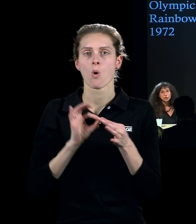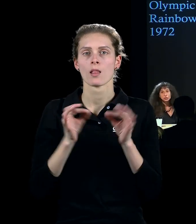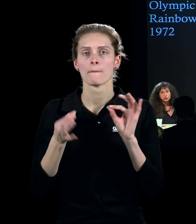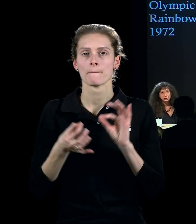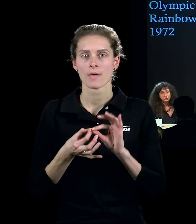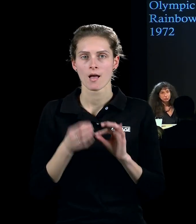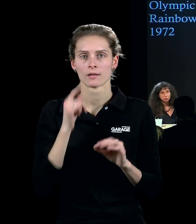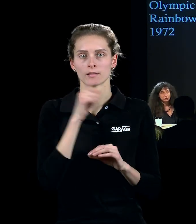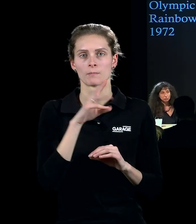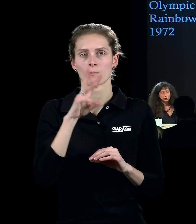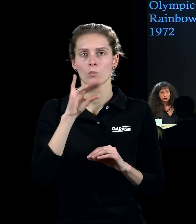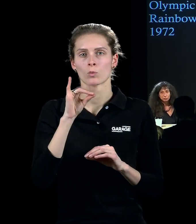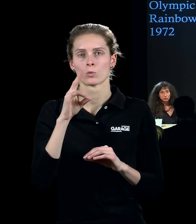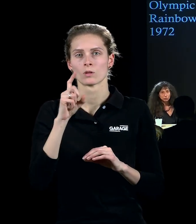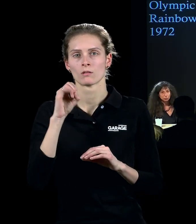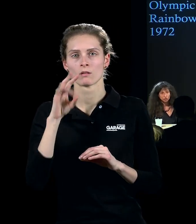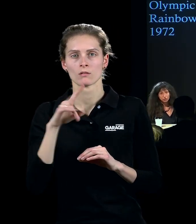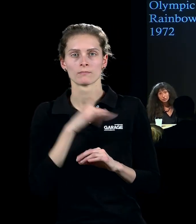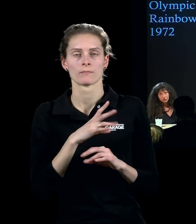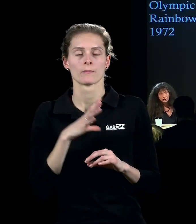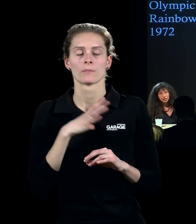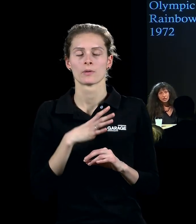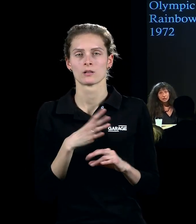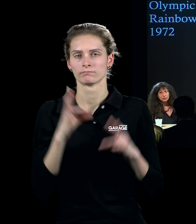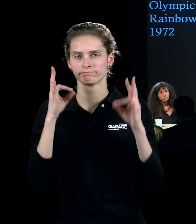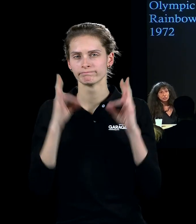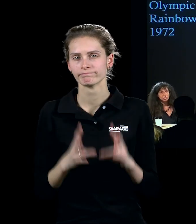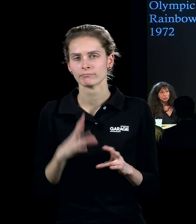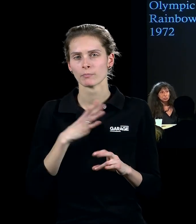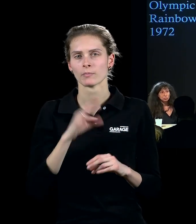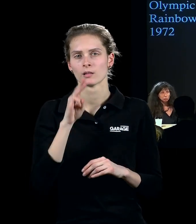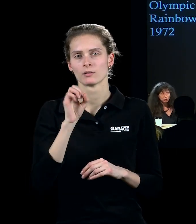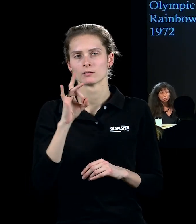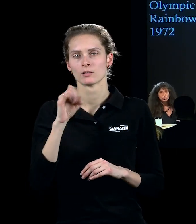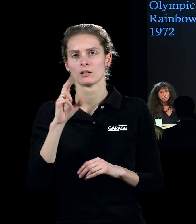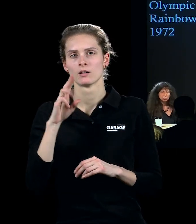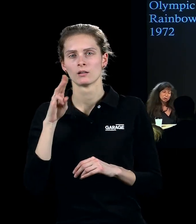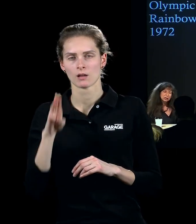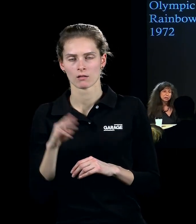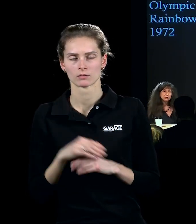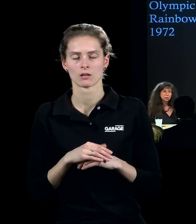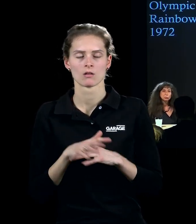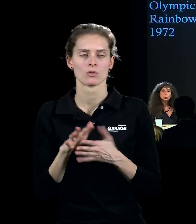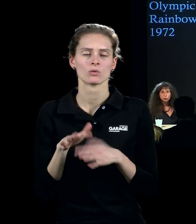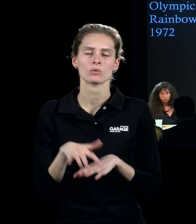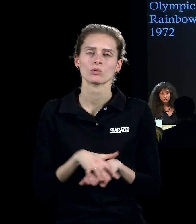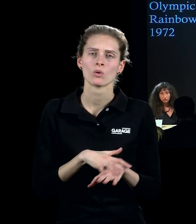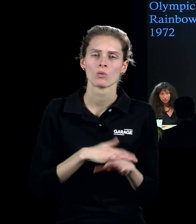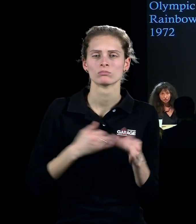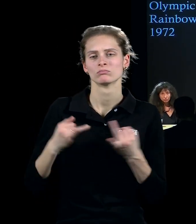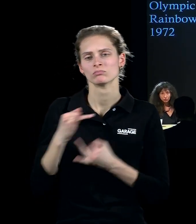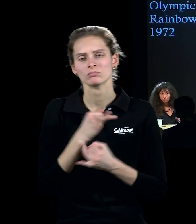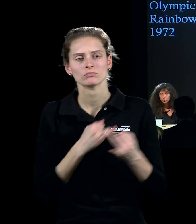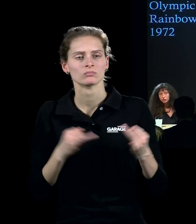очень трагическое событие, потому что на ней произошёл теракт. И долго шли разговоры о том, стоит ли